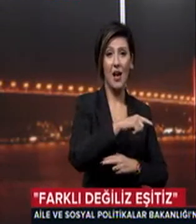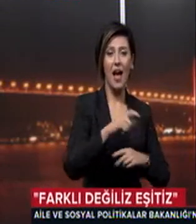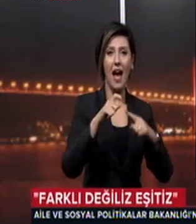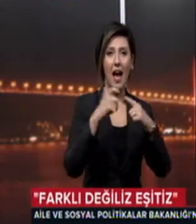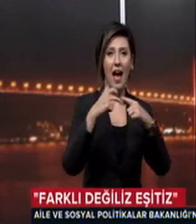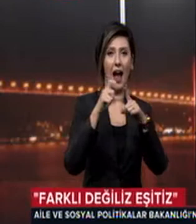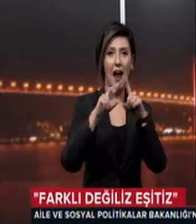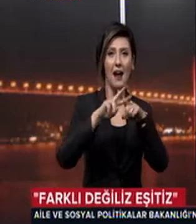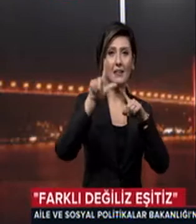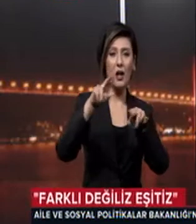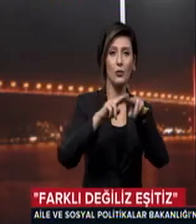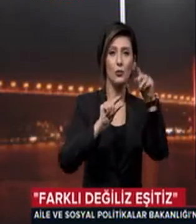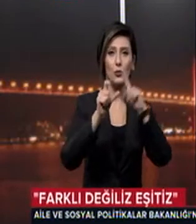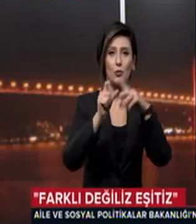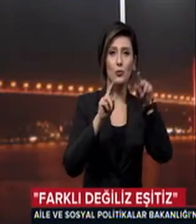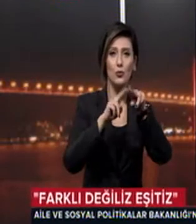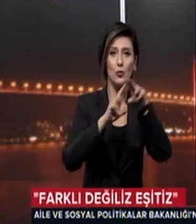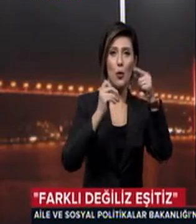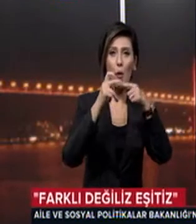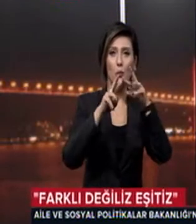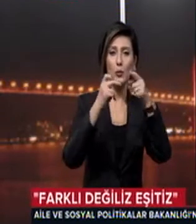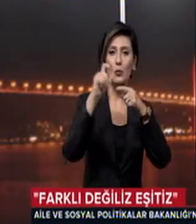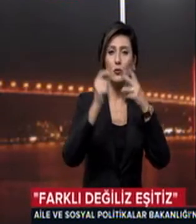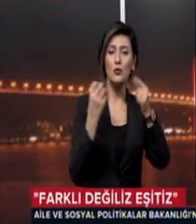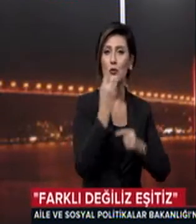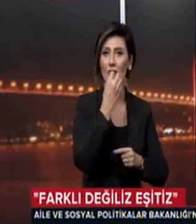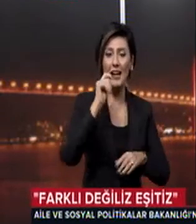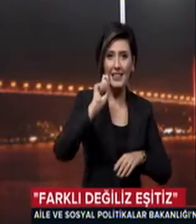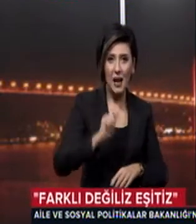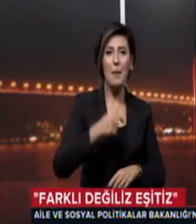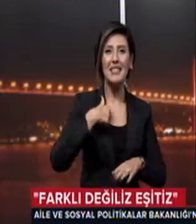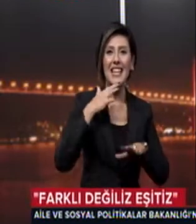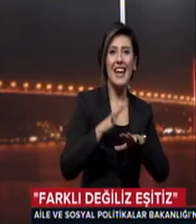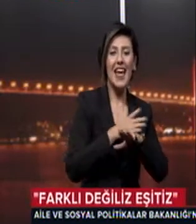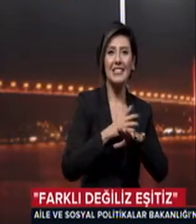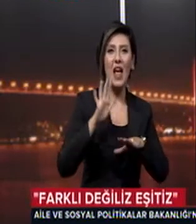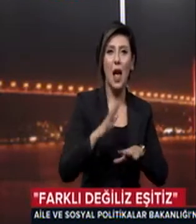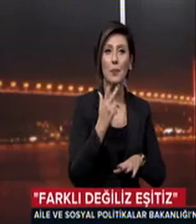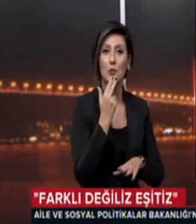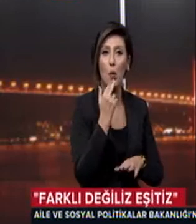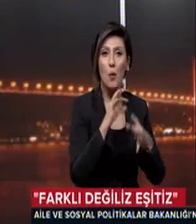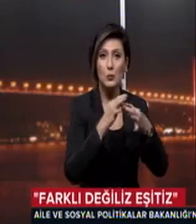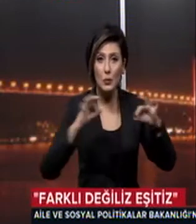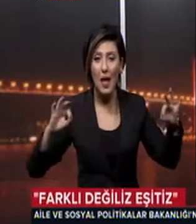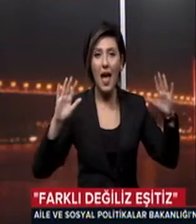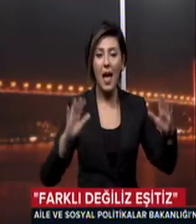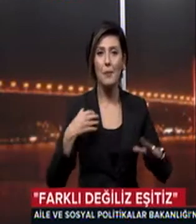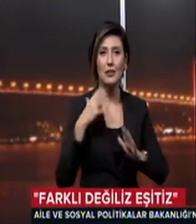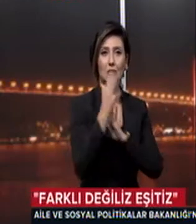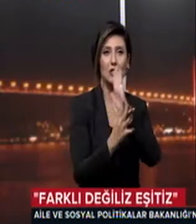Küçükkömürcünün seslendirdiği Biz Rengarengiz şarkısını hem sözlü hem işaret dilinde söylediler Eğer varsa düşeni